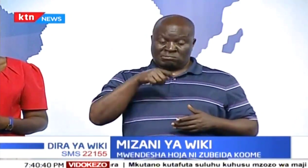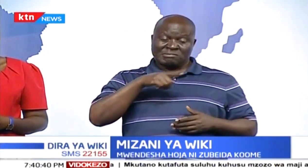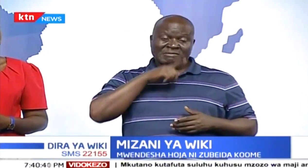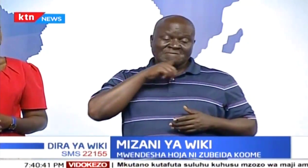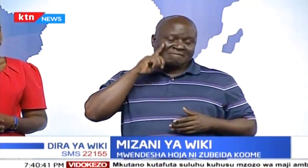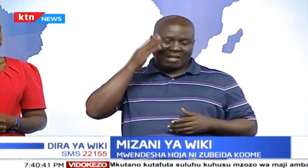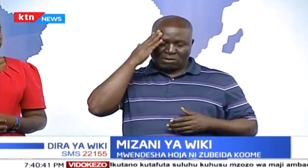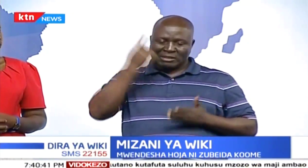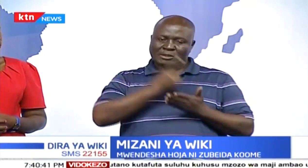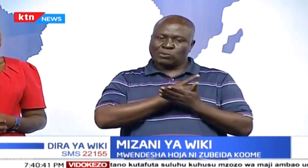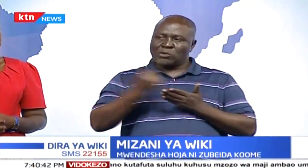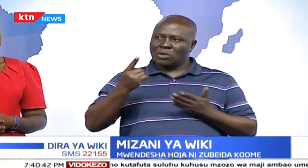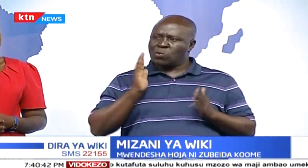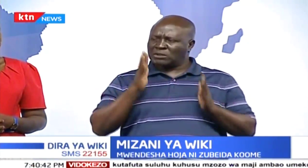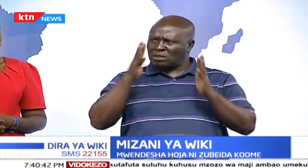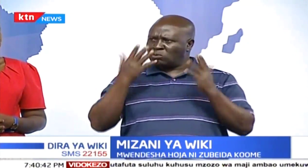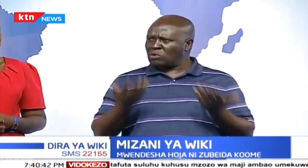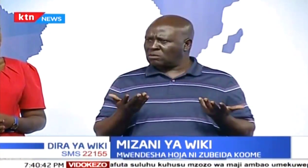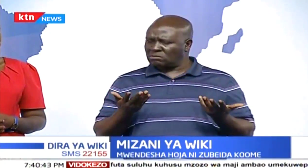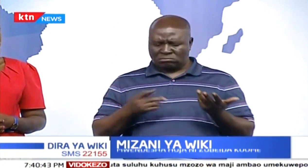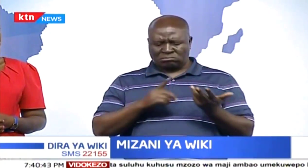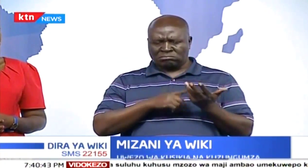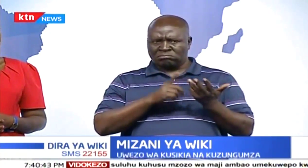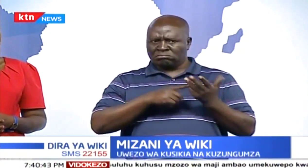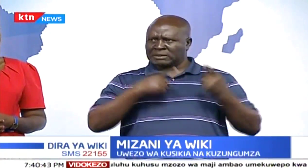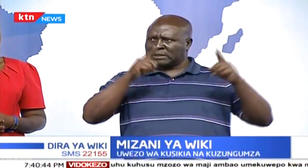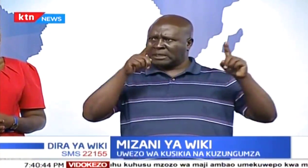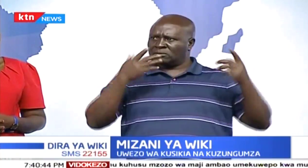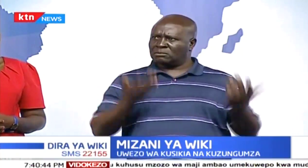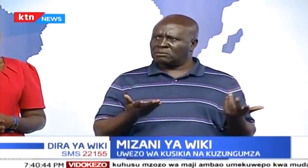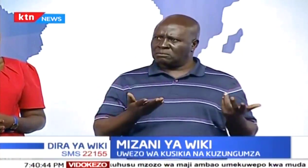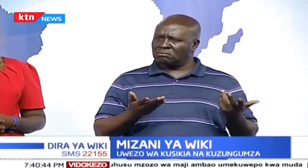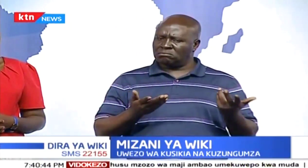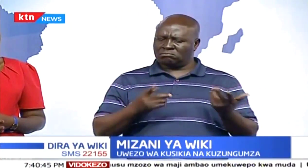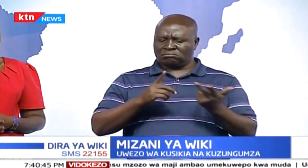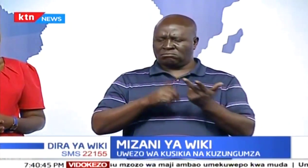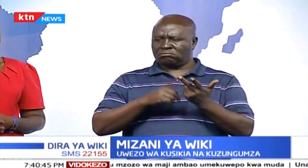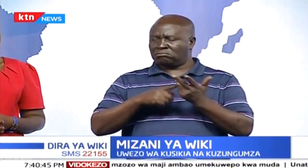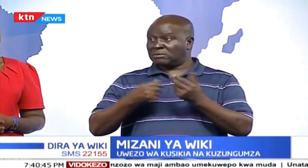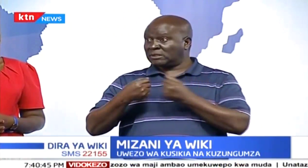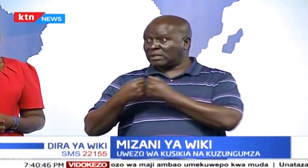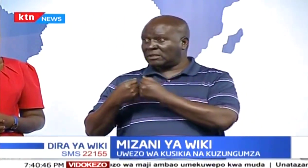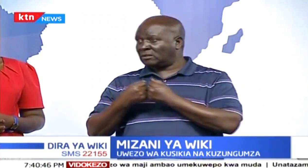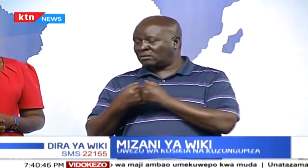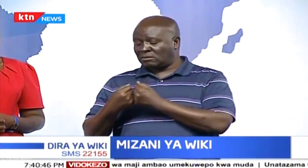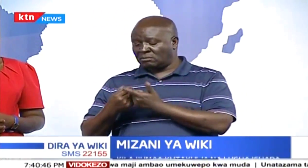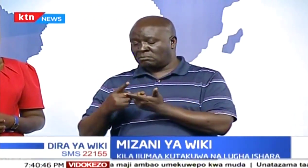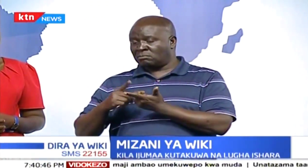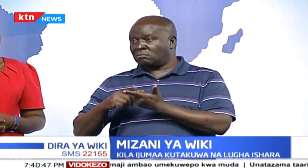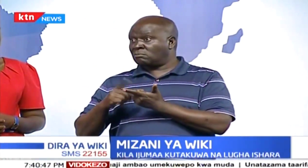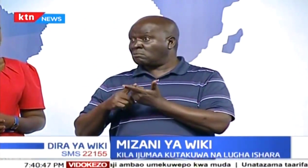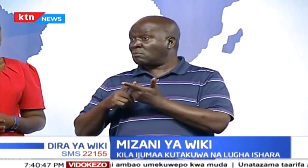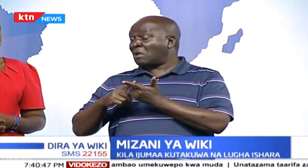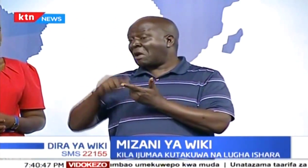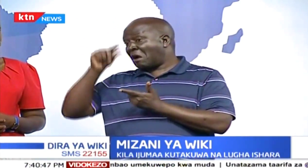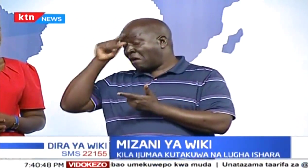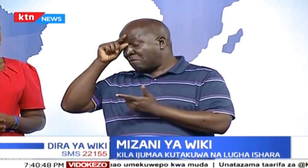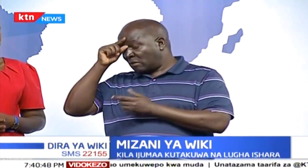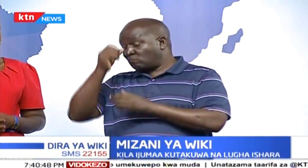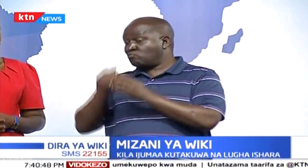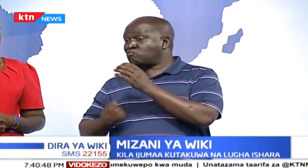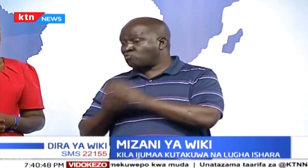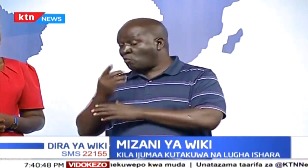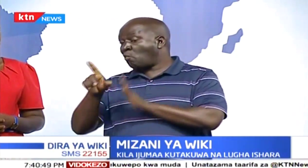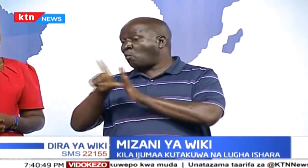wale mavu wanapitia. Na wiki hii mzima, tunaongea kuhusu vitu